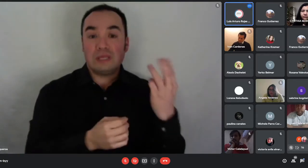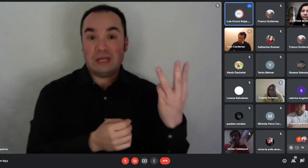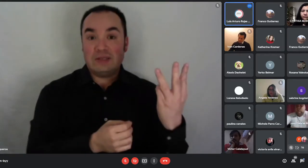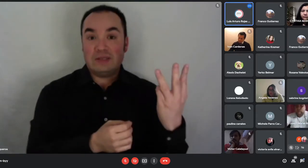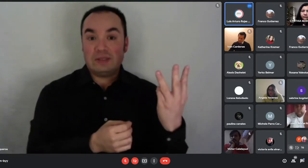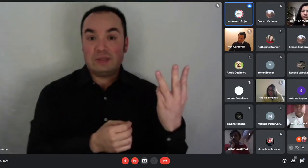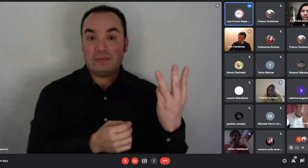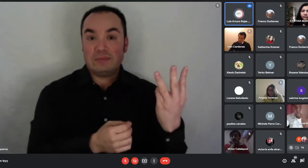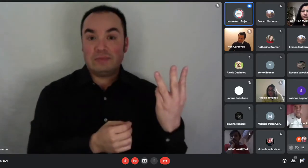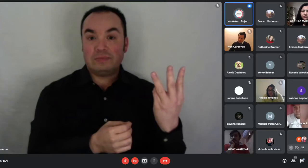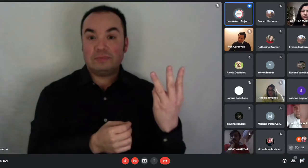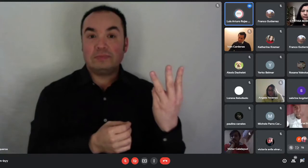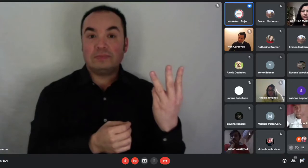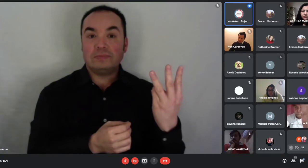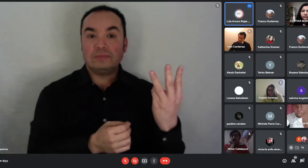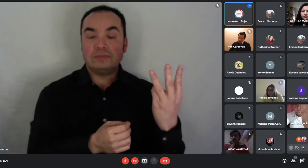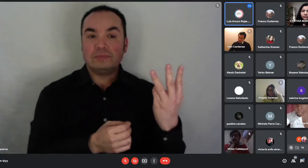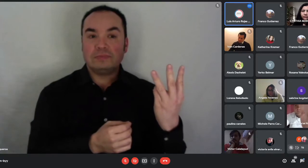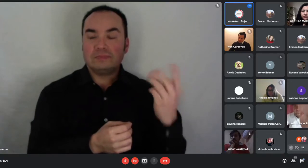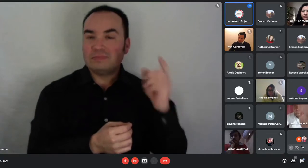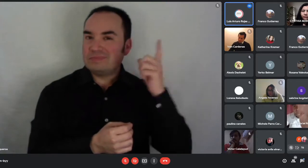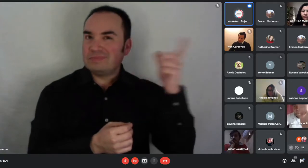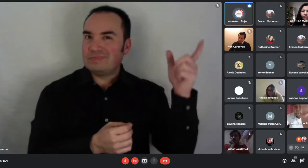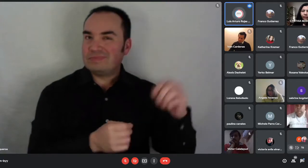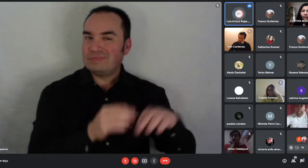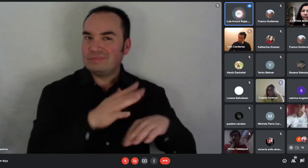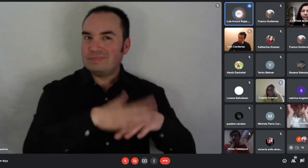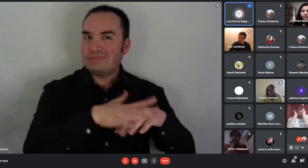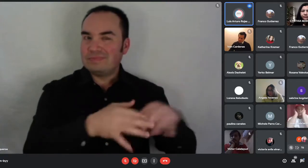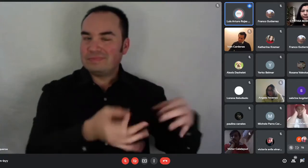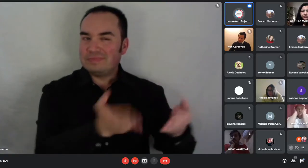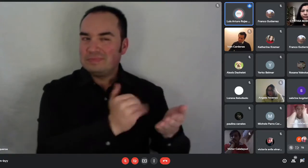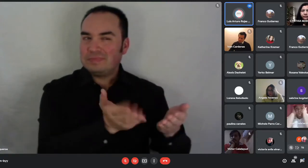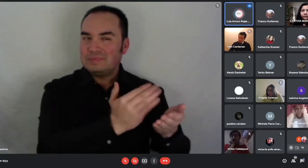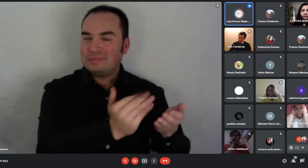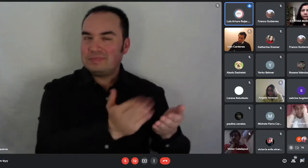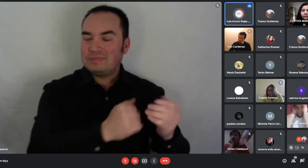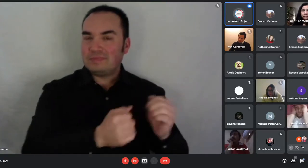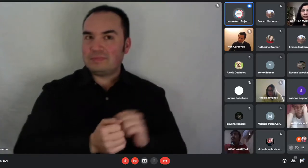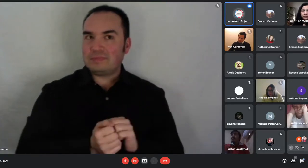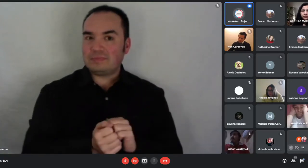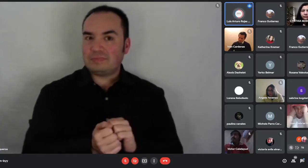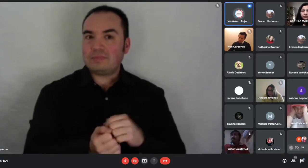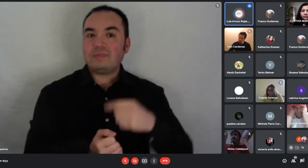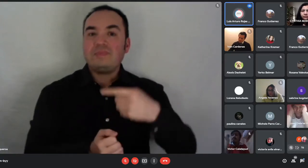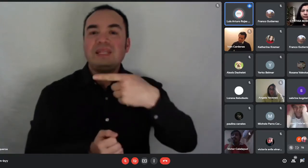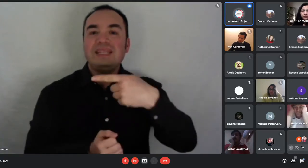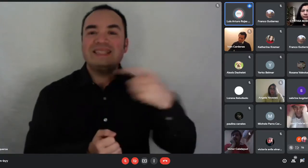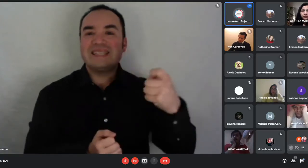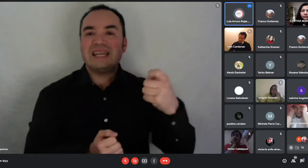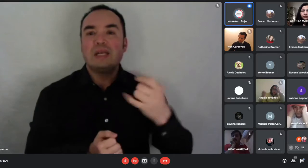Para el tramo 3 serían 100 unidades de fomento como ahorro mínimo para postular. ¿Ya?